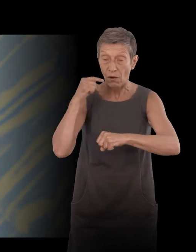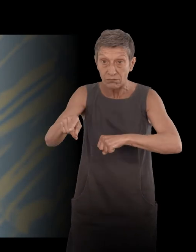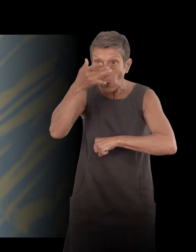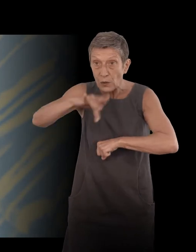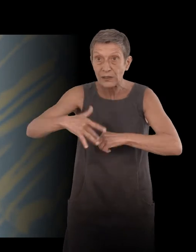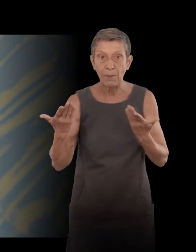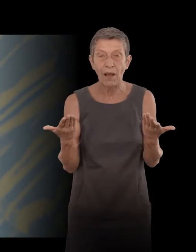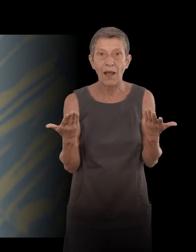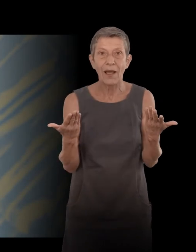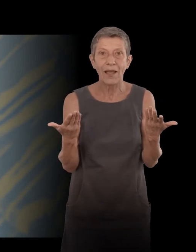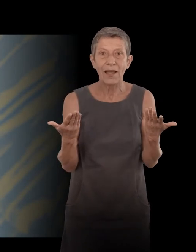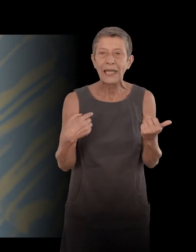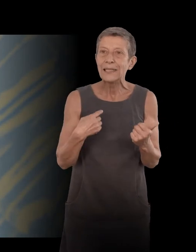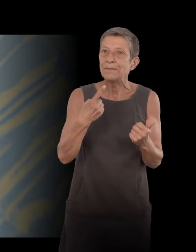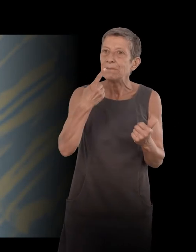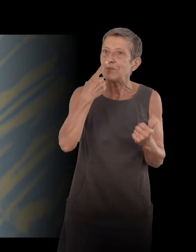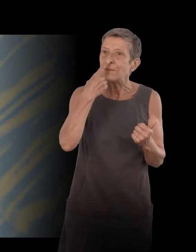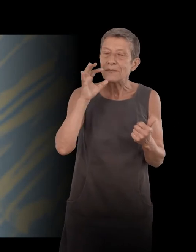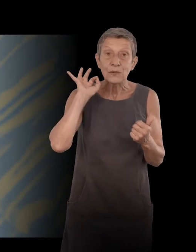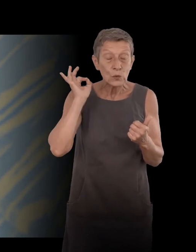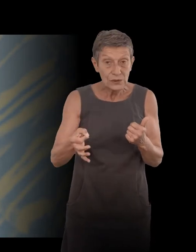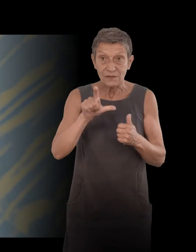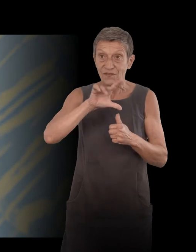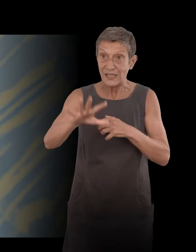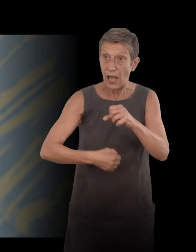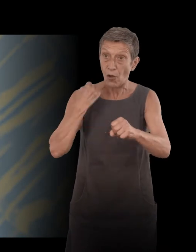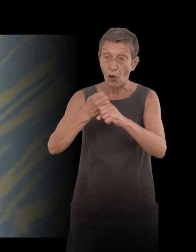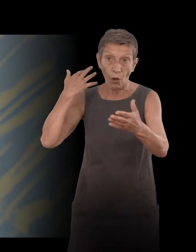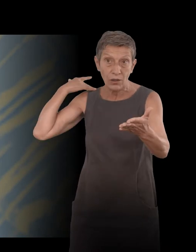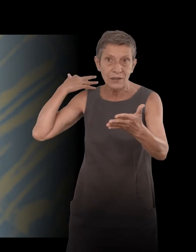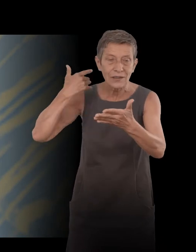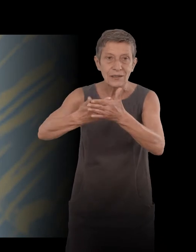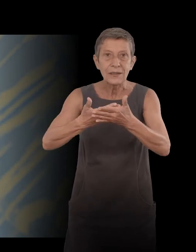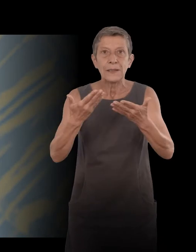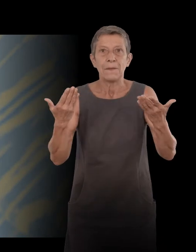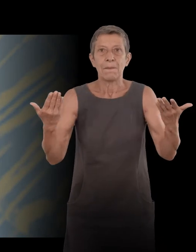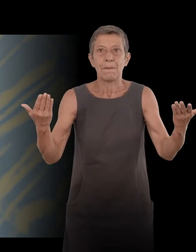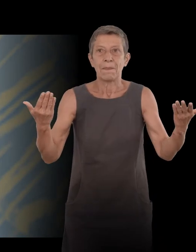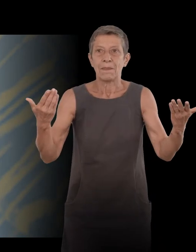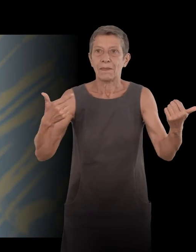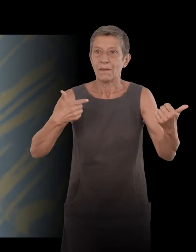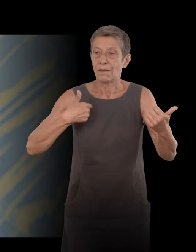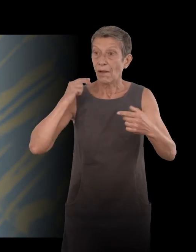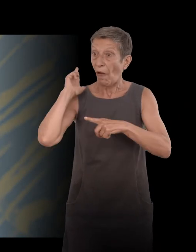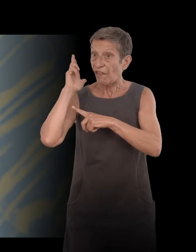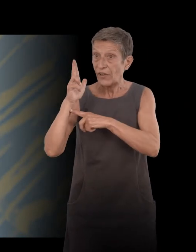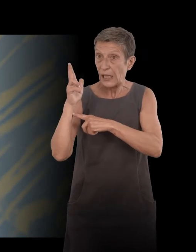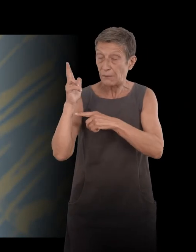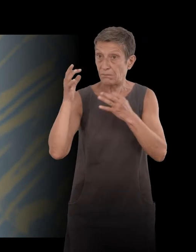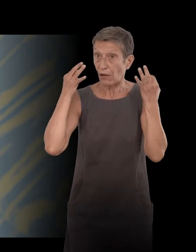Je me dit, voilà, il s'est passé 25 ans. Je vais filmer le temps qui passe. Une journée complète.